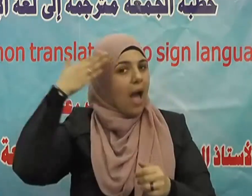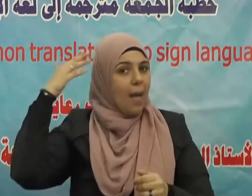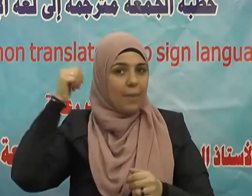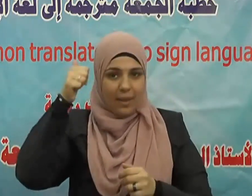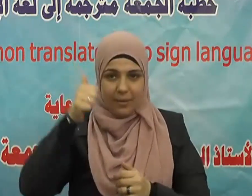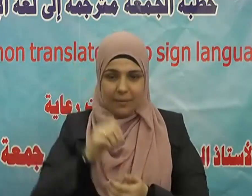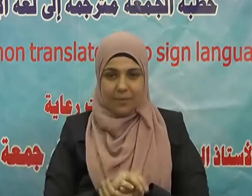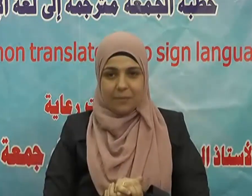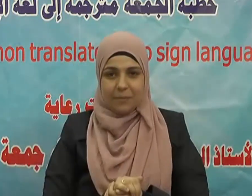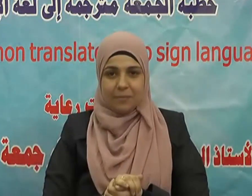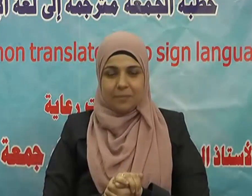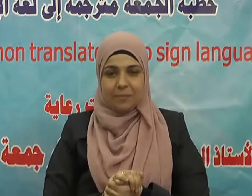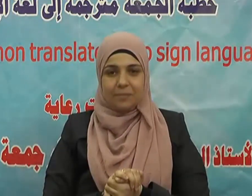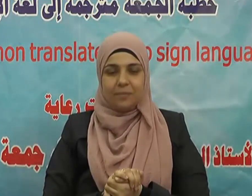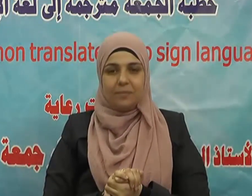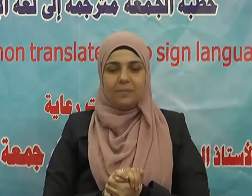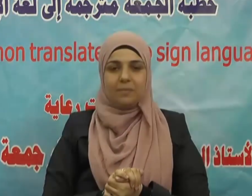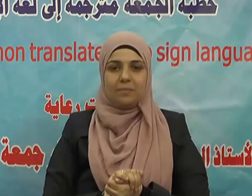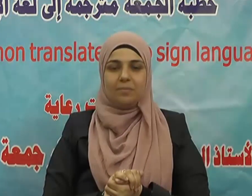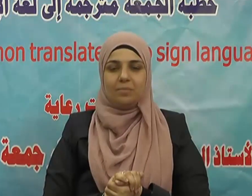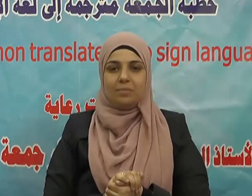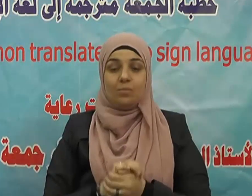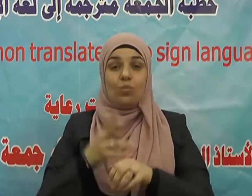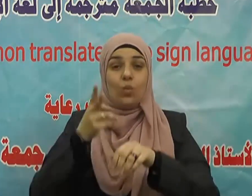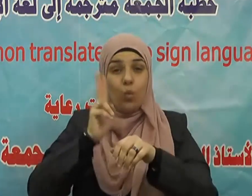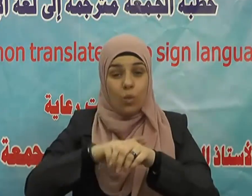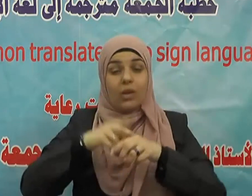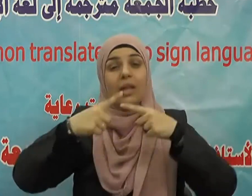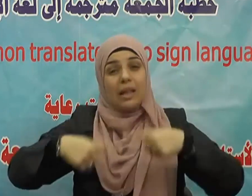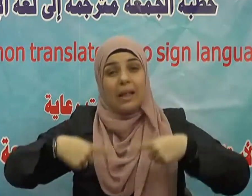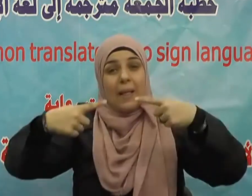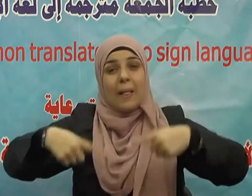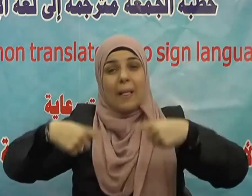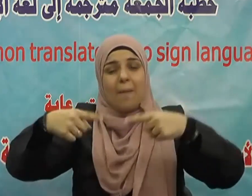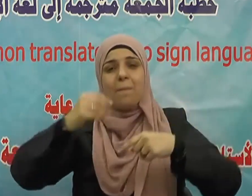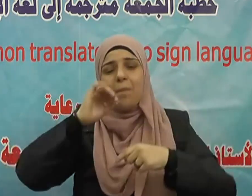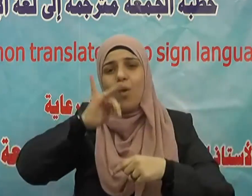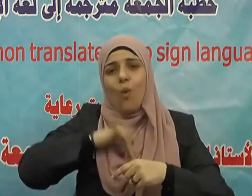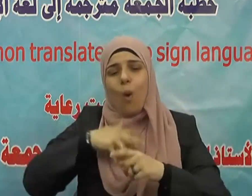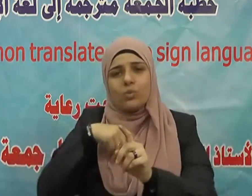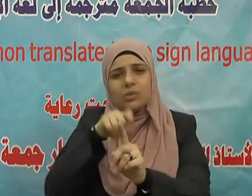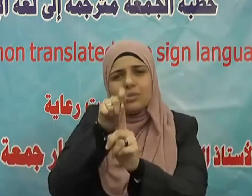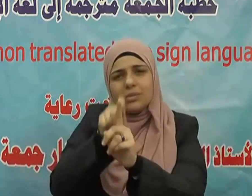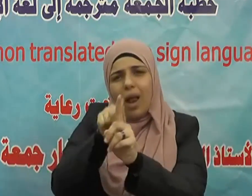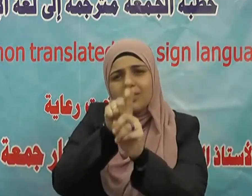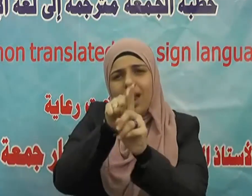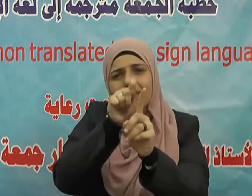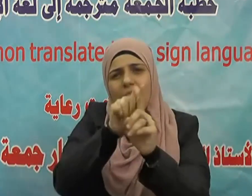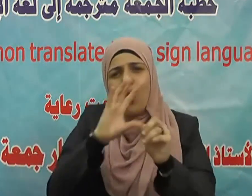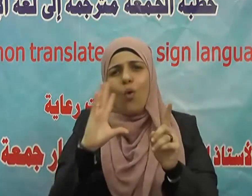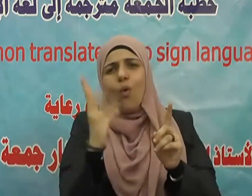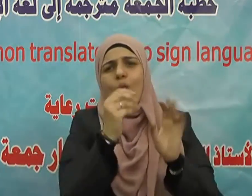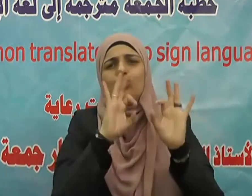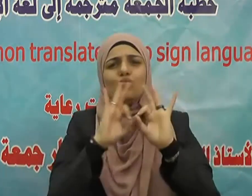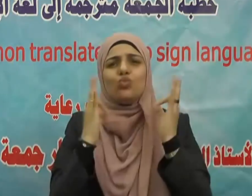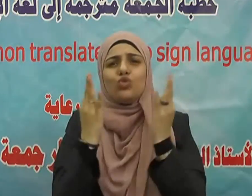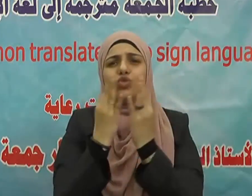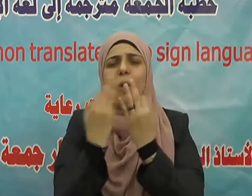وَإِنْ خِفْتُمْ شِقَاقَ بَيْنِهِمَا فَابْعَثُوا حَكَمًا مِنْ أَهْلِهِ وَحَكَمًا مِنْ أَهْلِهَا